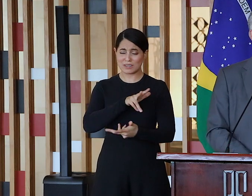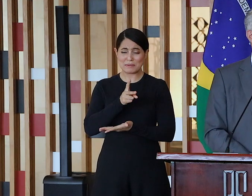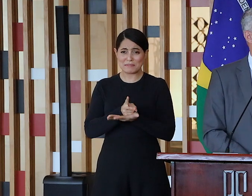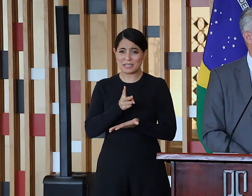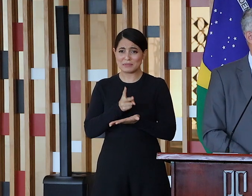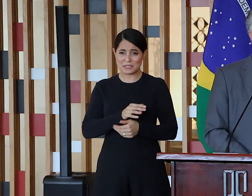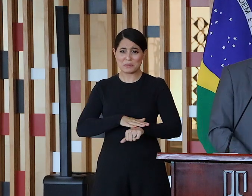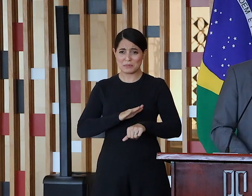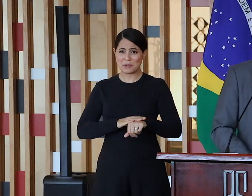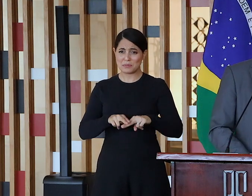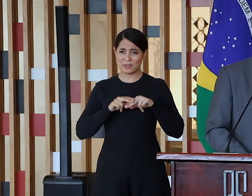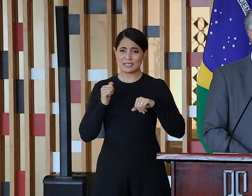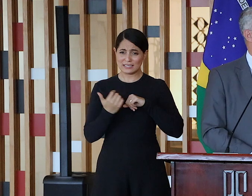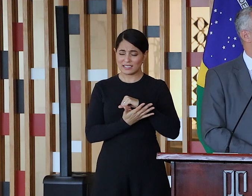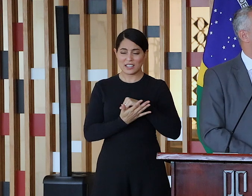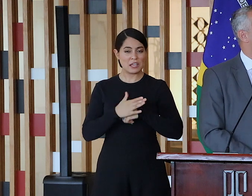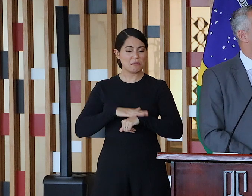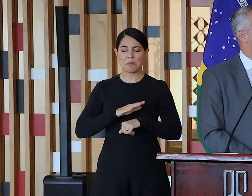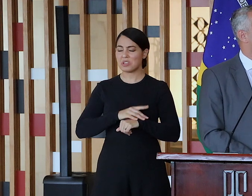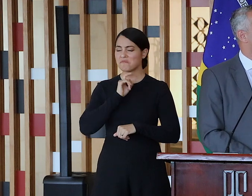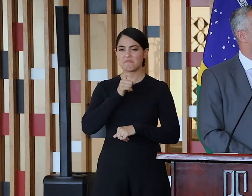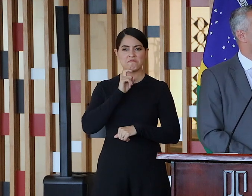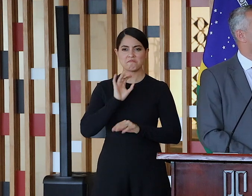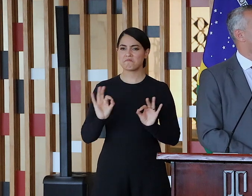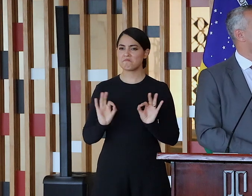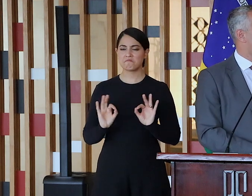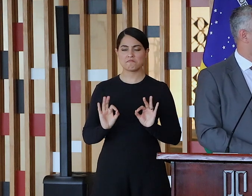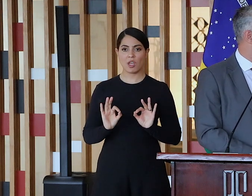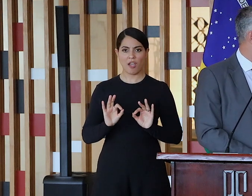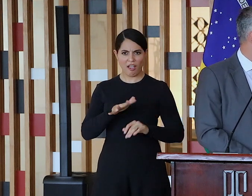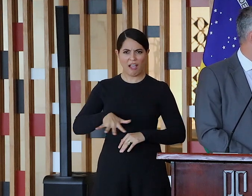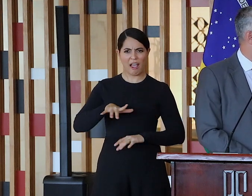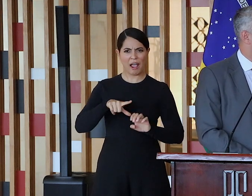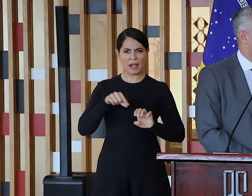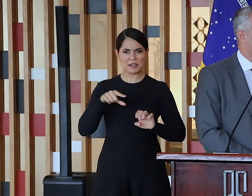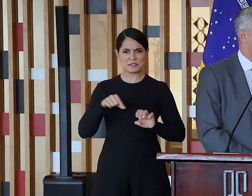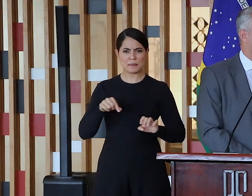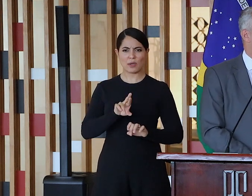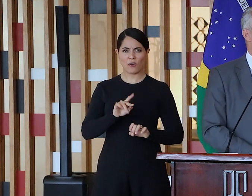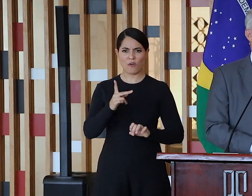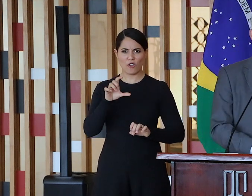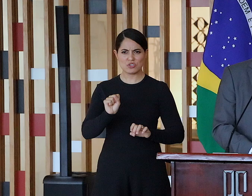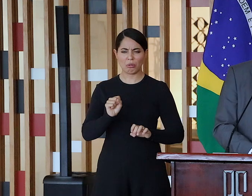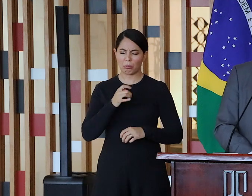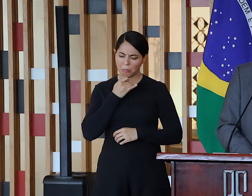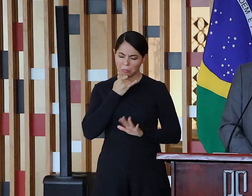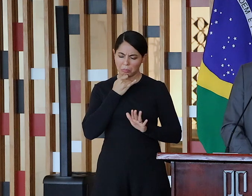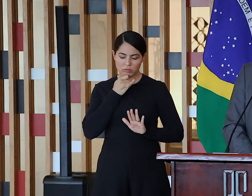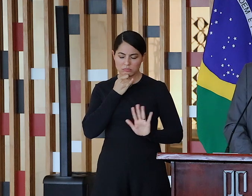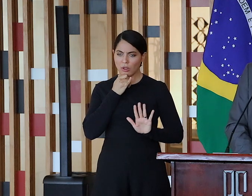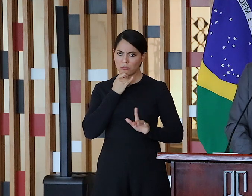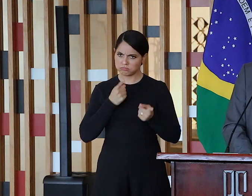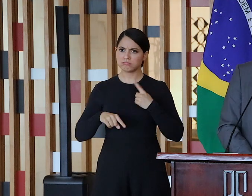é essa peste do Covid, em momento algum deixou com que o setor desanimasse, deixou com que o setor não acreditasse que fosse